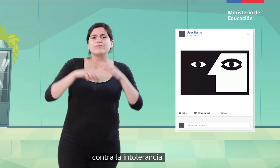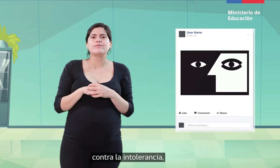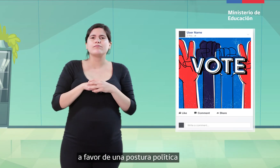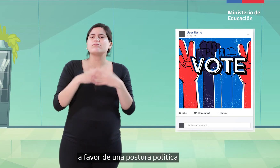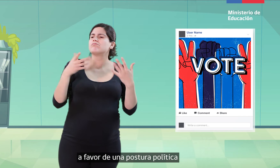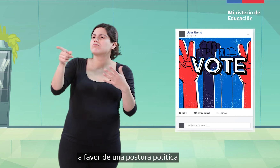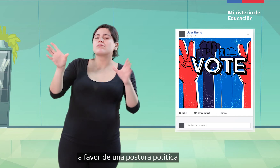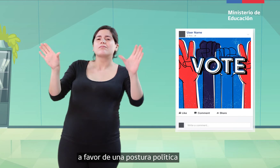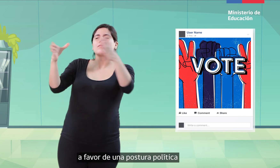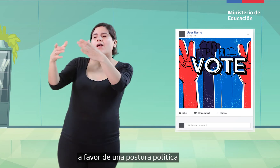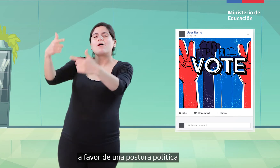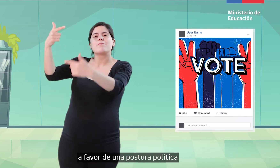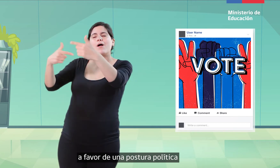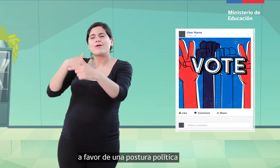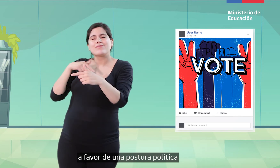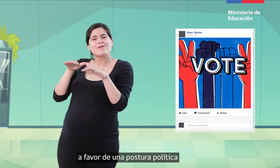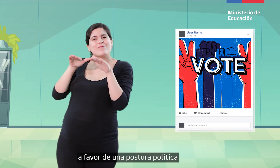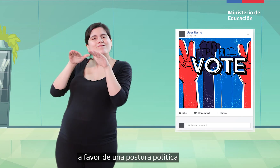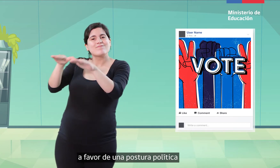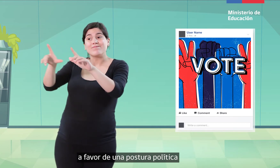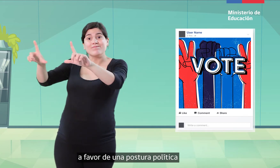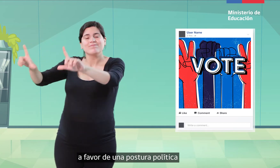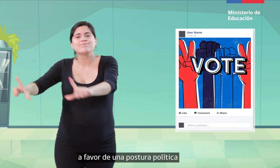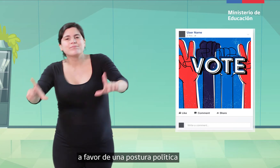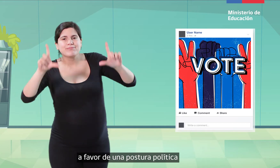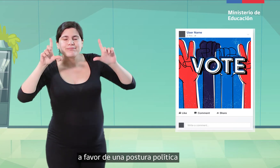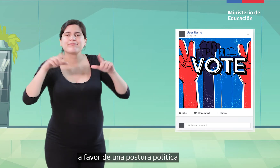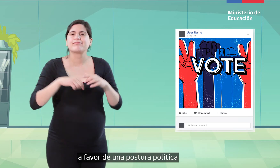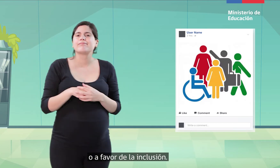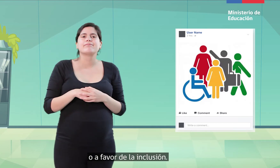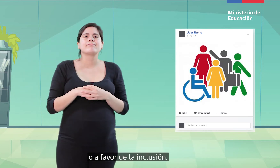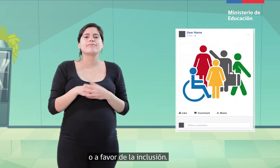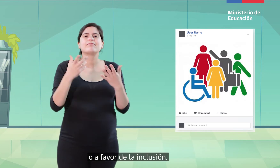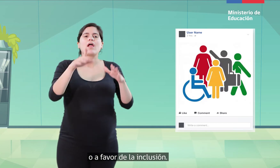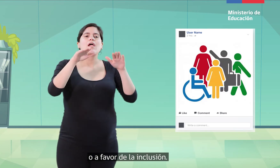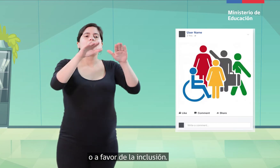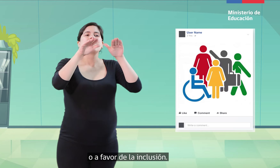a favor de una postura política o a favor de la inclusión.